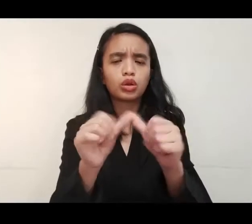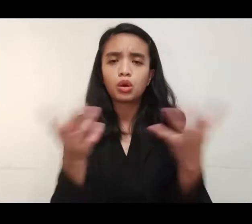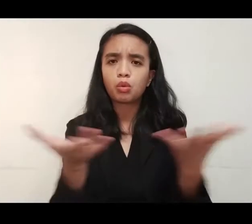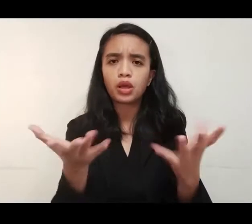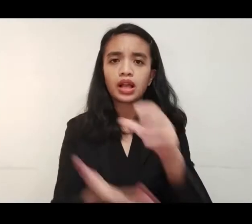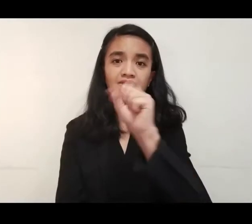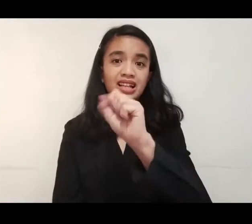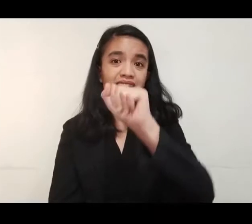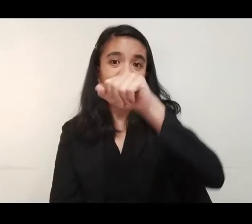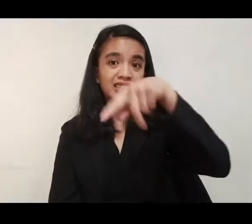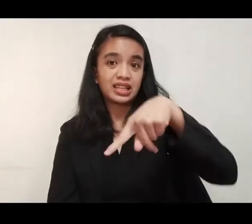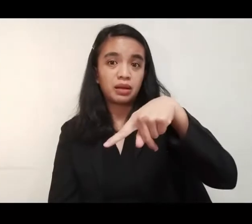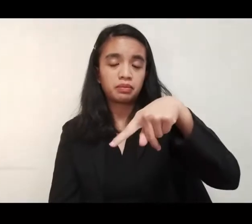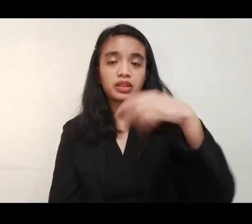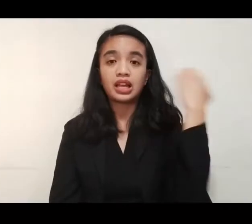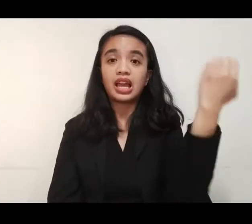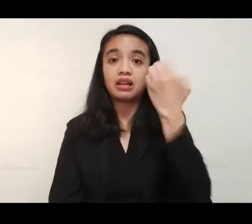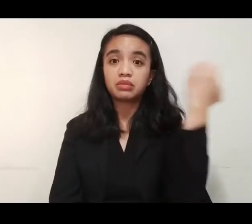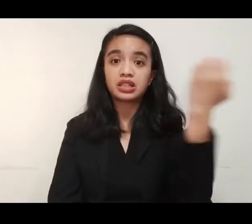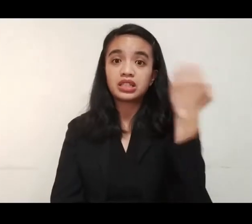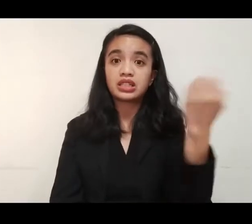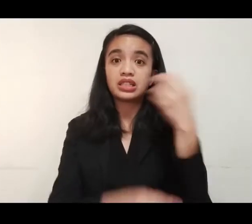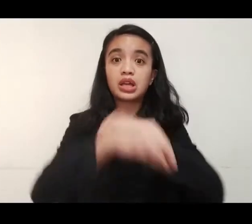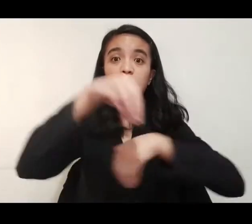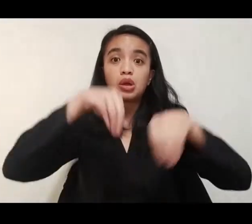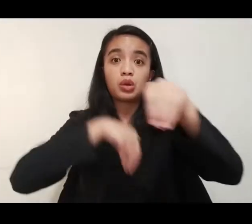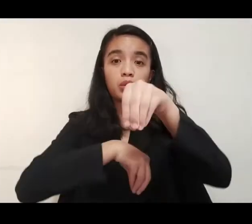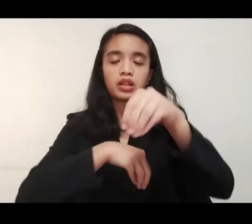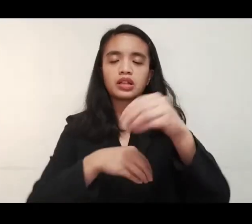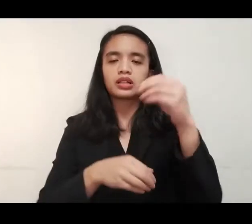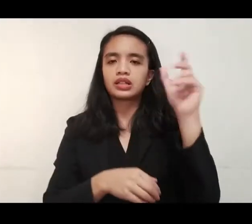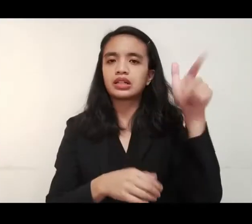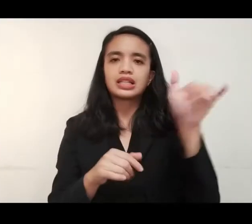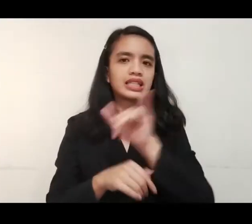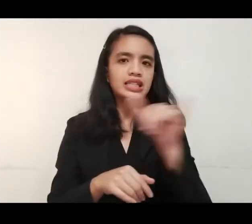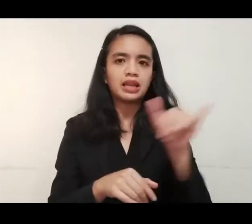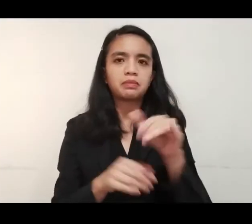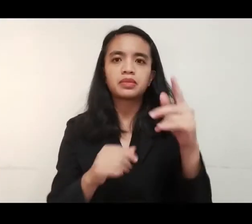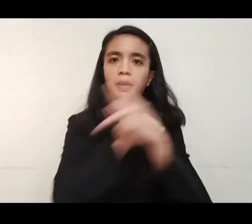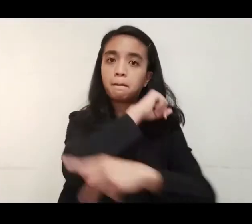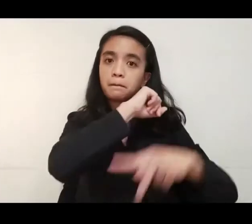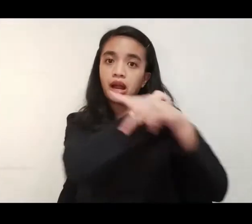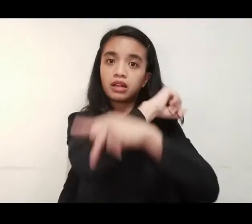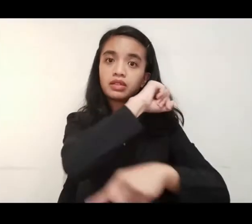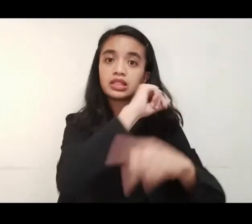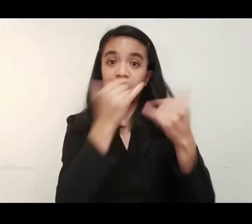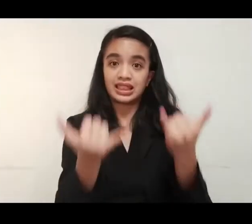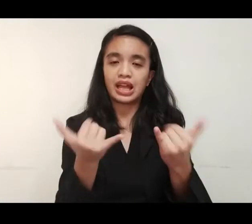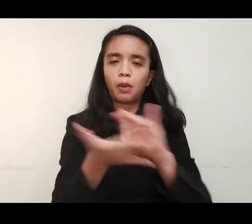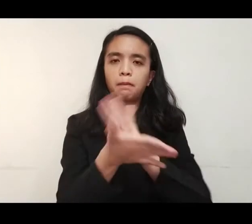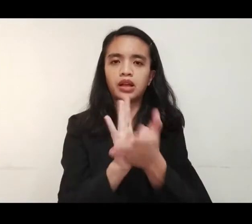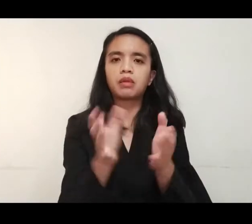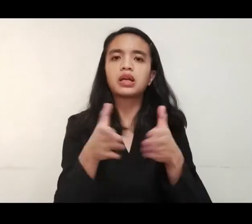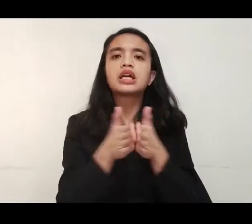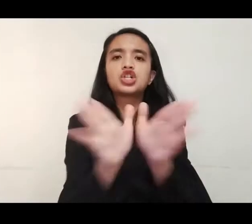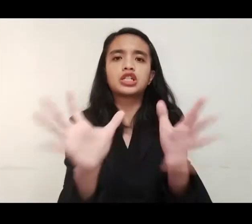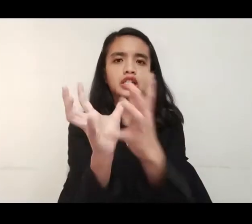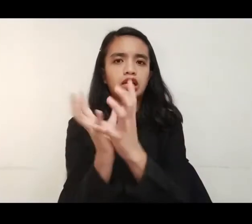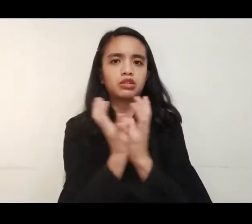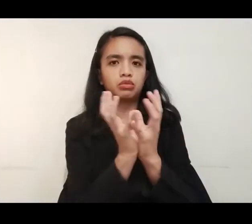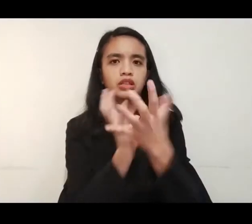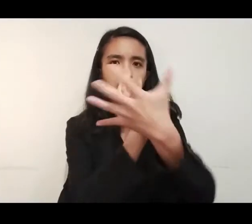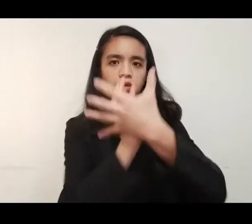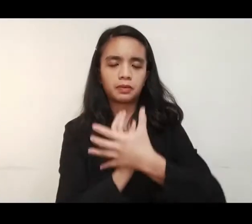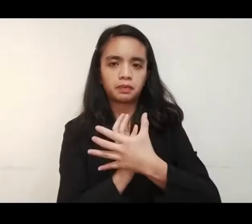Tuloy ang pamahagi ng social amelioration program emergency subsidy ng gobyerno pati sa mga lalawigan na sasailalim na